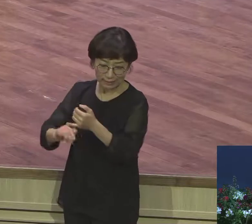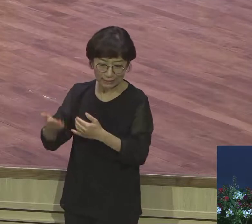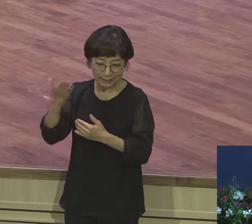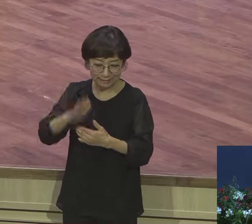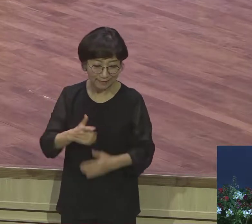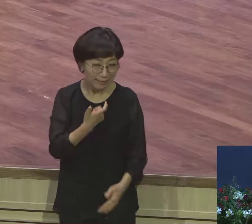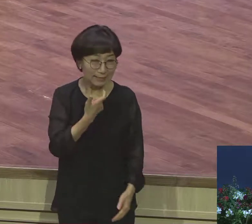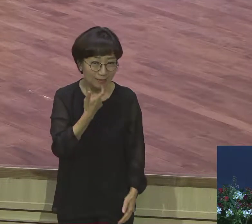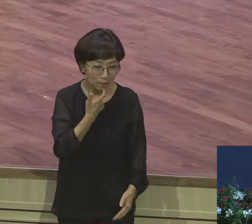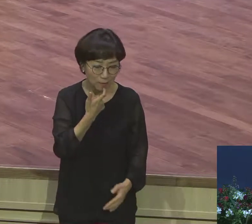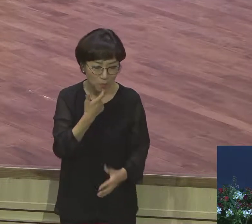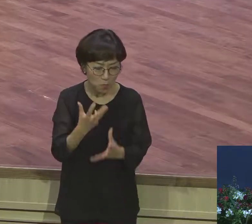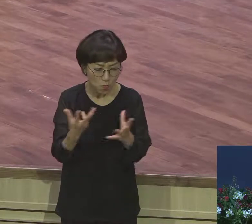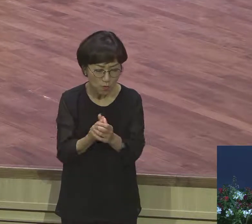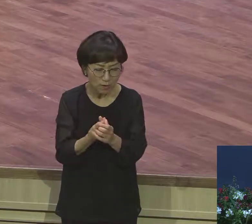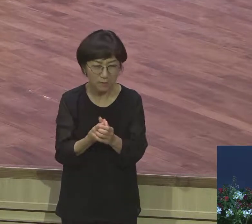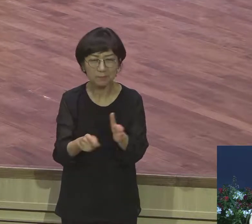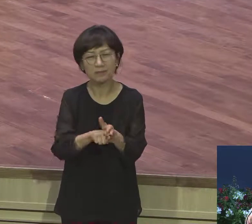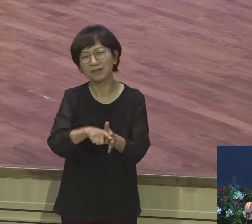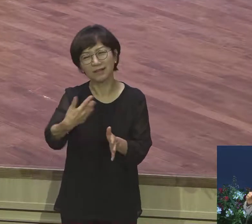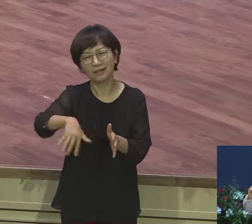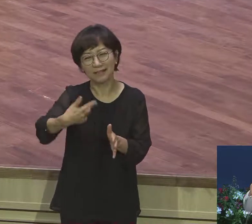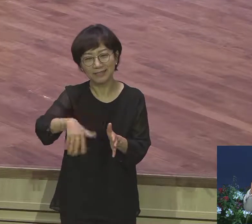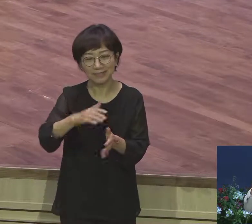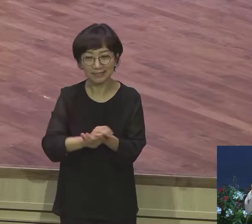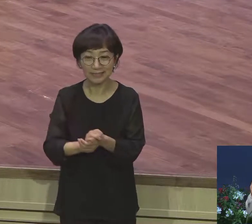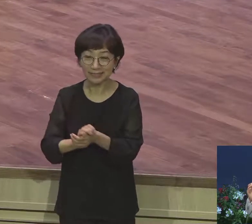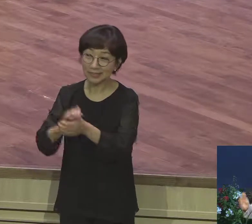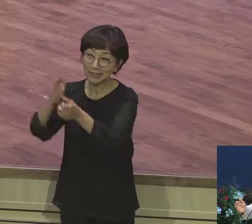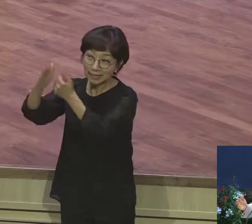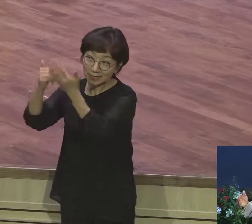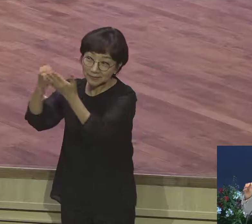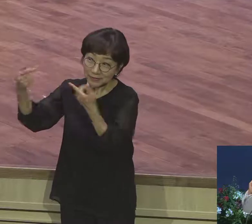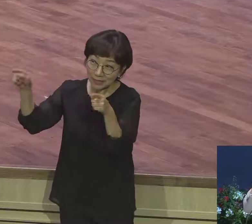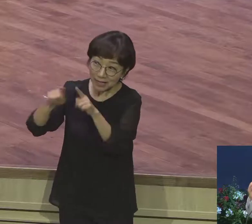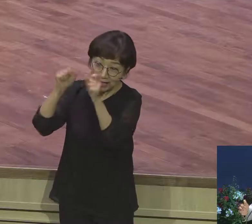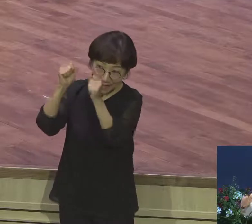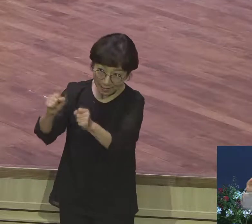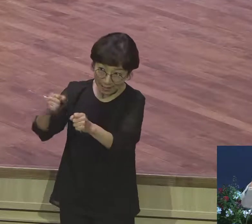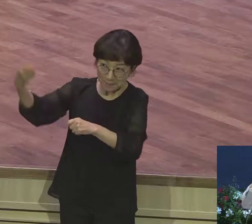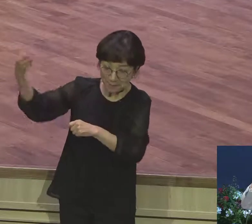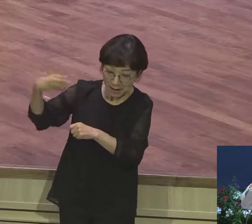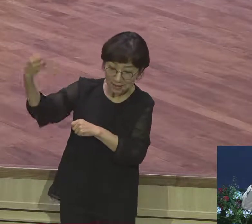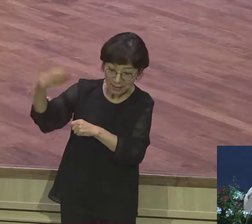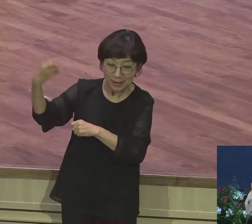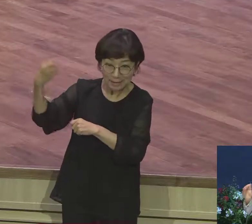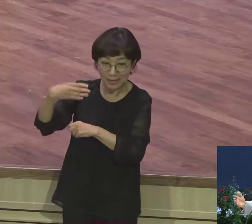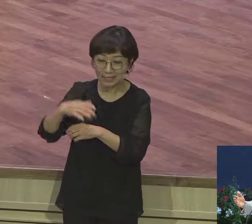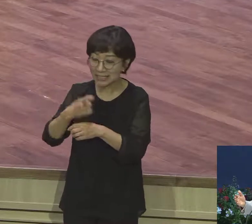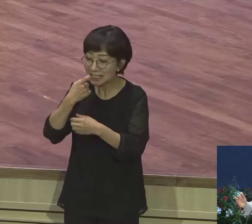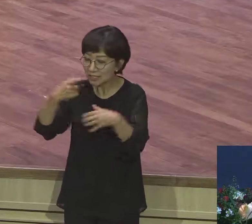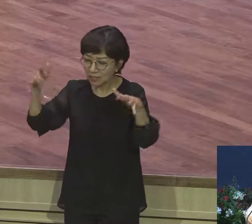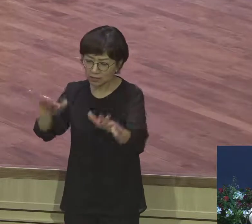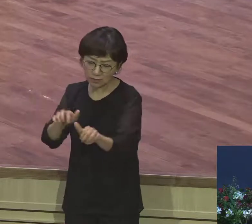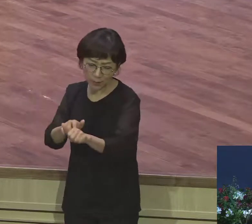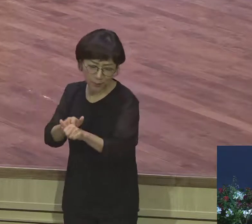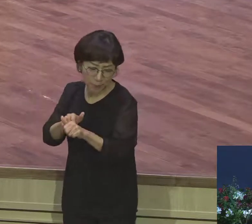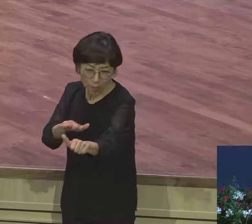내가 너와 함께 하겠다고 그렇게 이야기하고 지금 천사들을 보여주면서 하나님 군대를